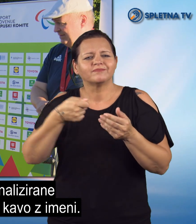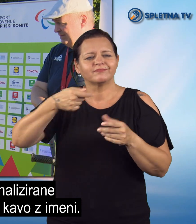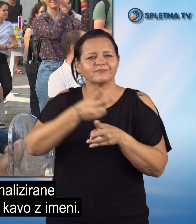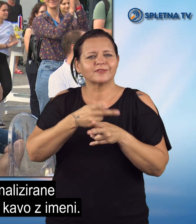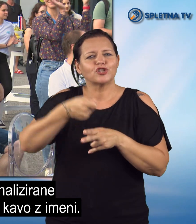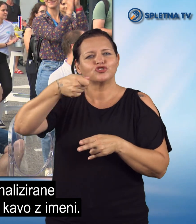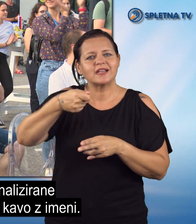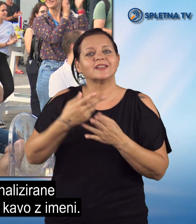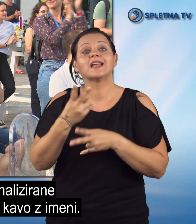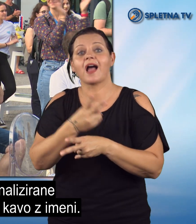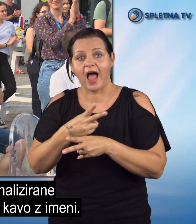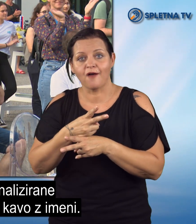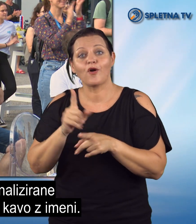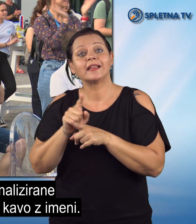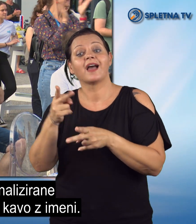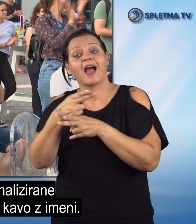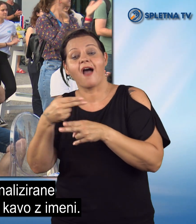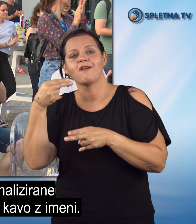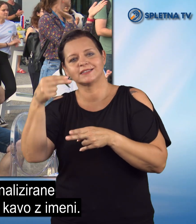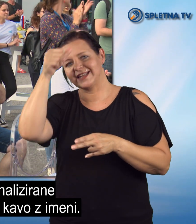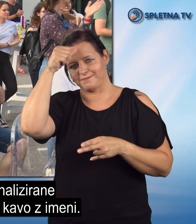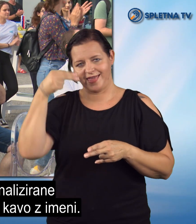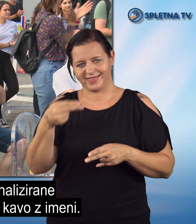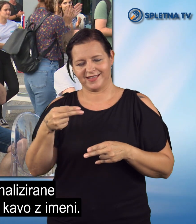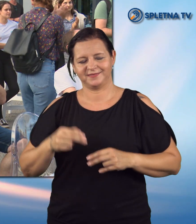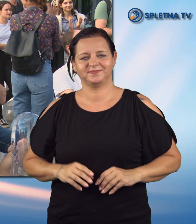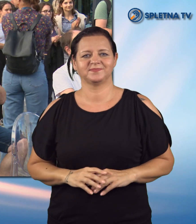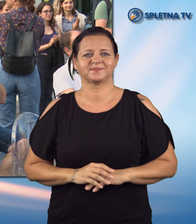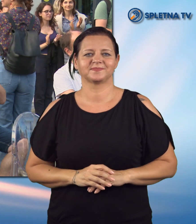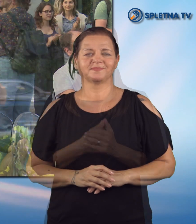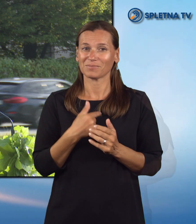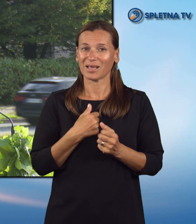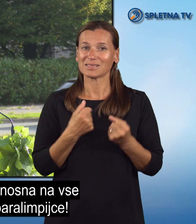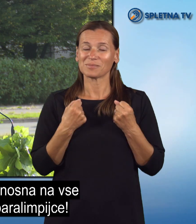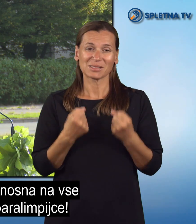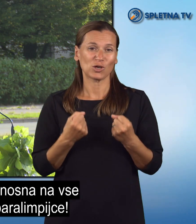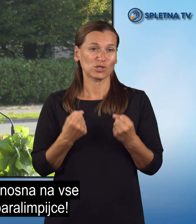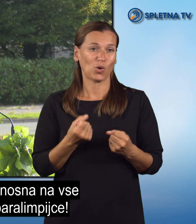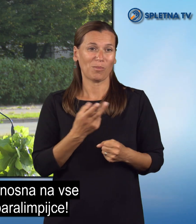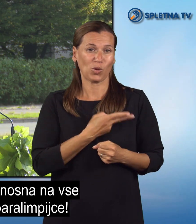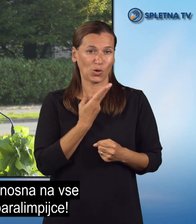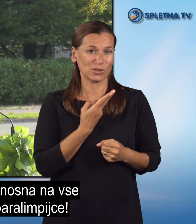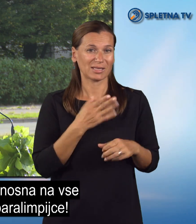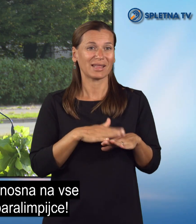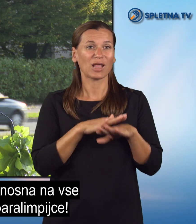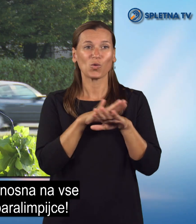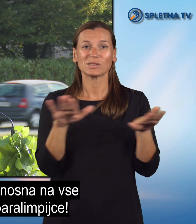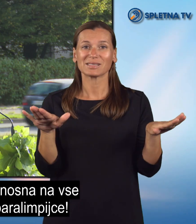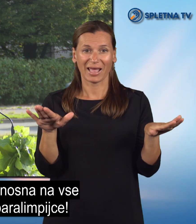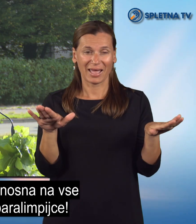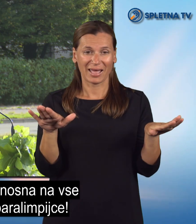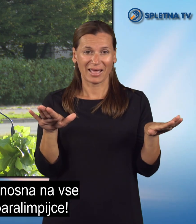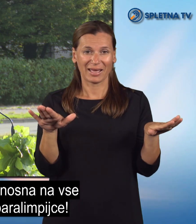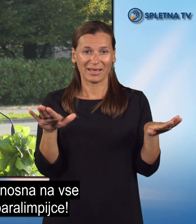personalizirane džizve za kavo in kavo z imeni. Jaz sem tako zelo ponosla, da vse